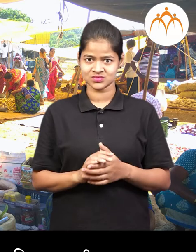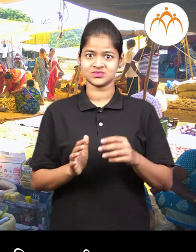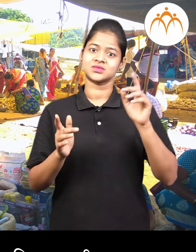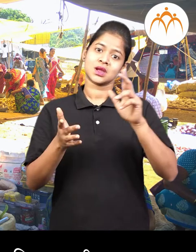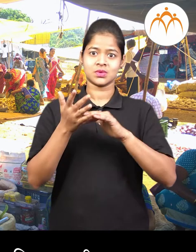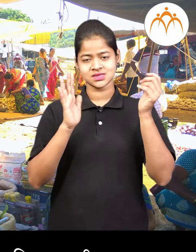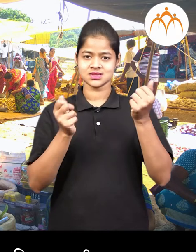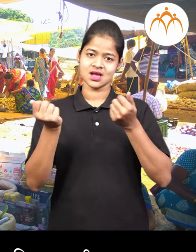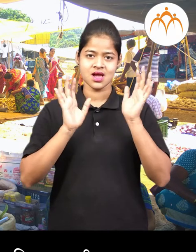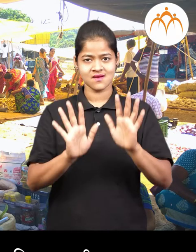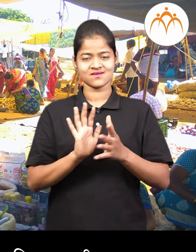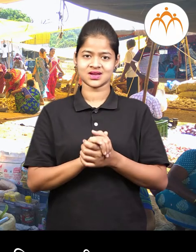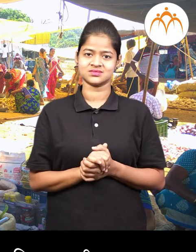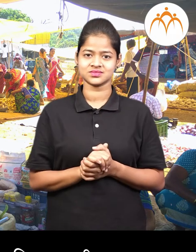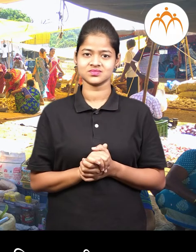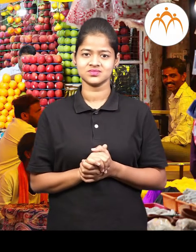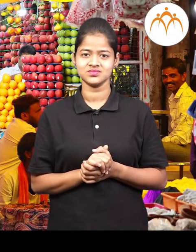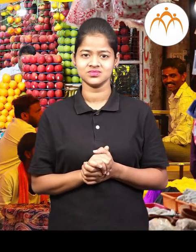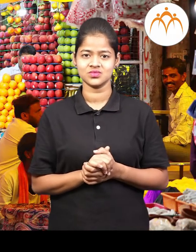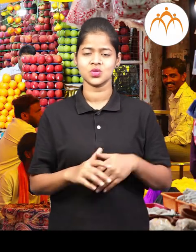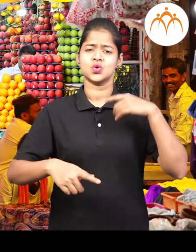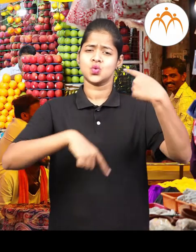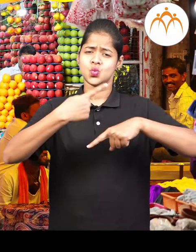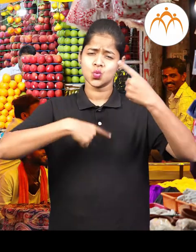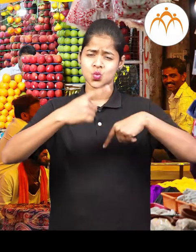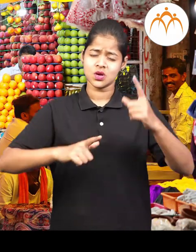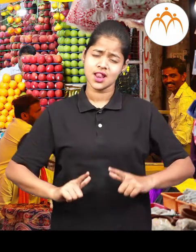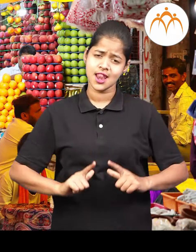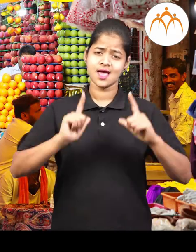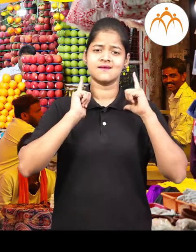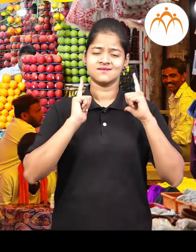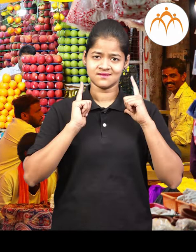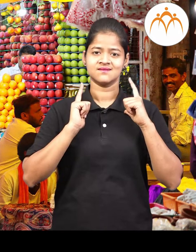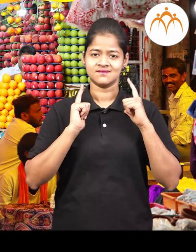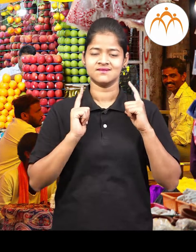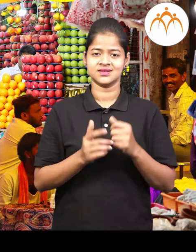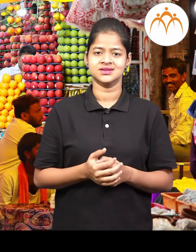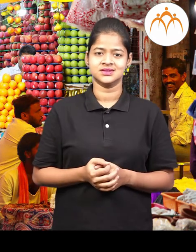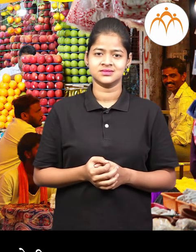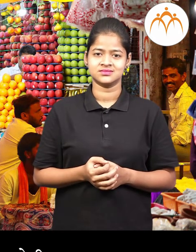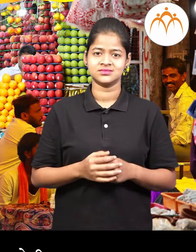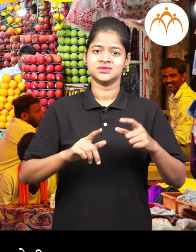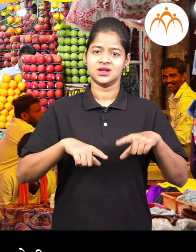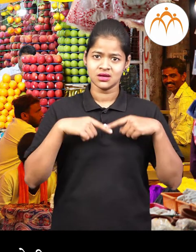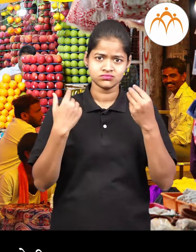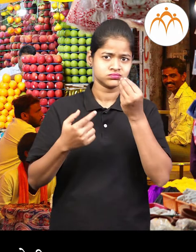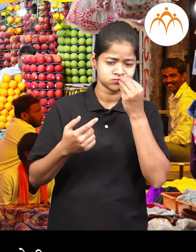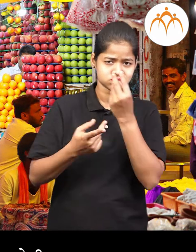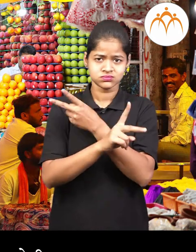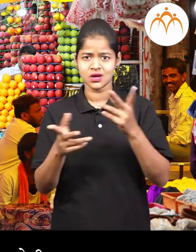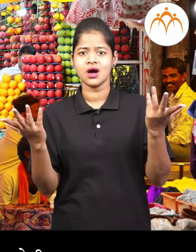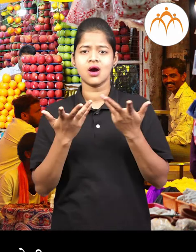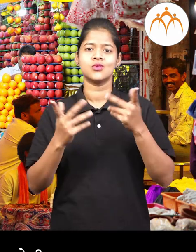दिन मनजे रोजच्या गरजा भागवणा सठी गावादी लो आठवडे बाजारा जाता आपल्याला हव्या